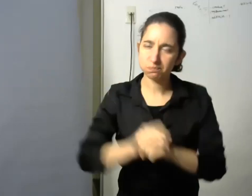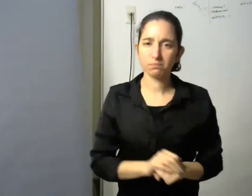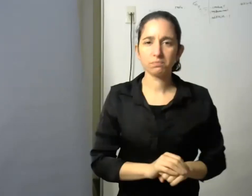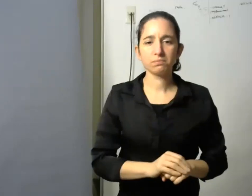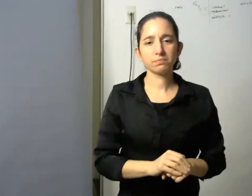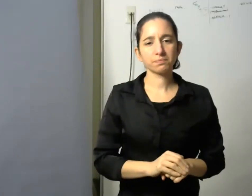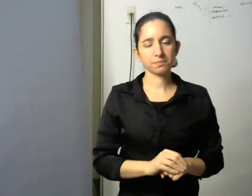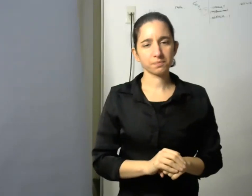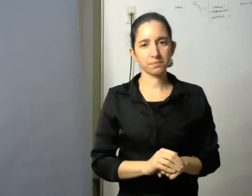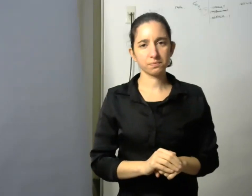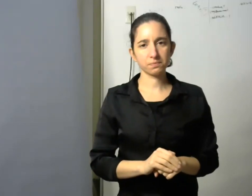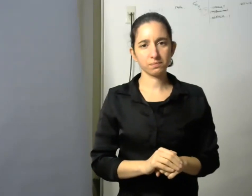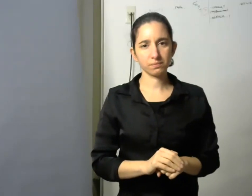es impresionante